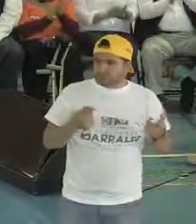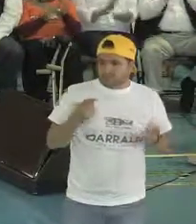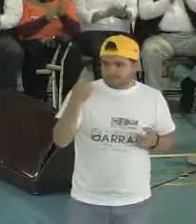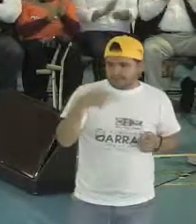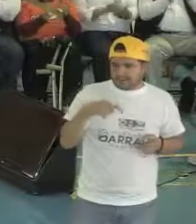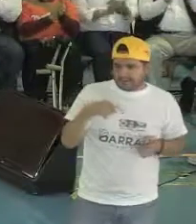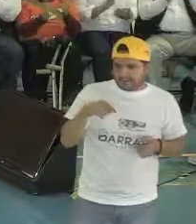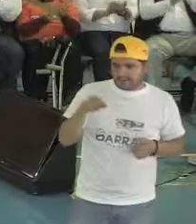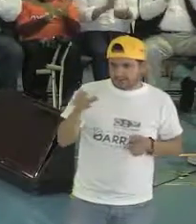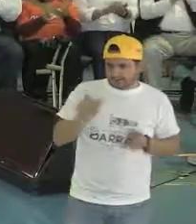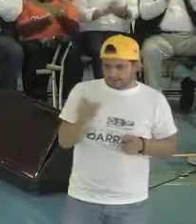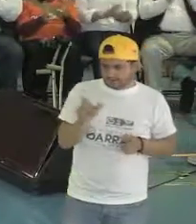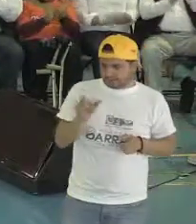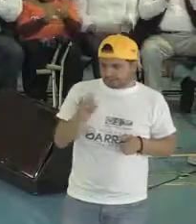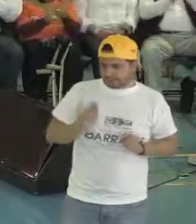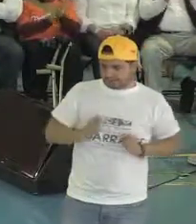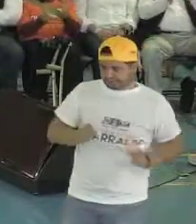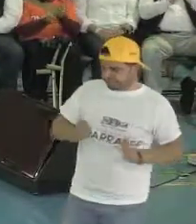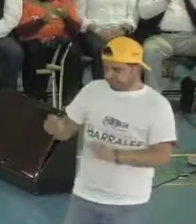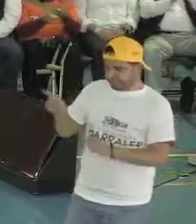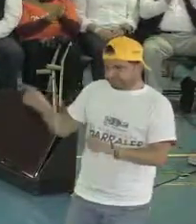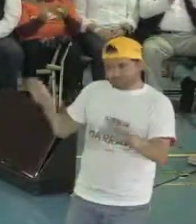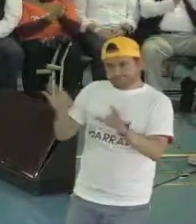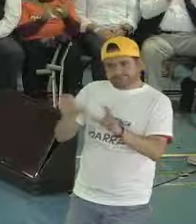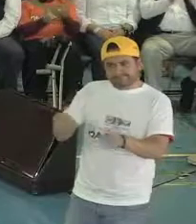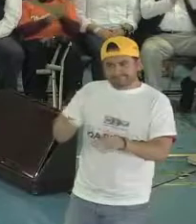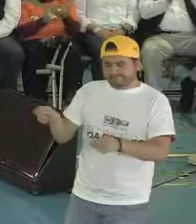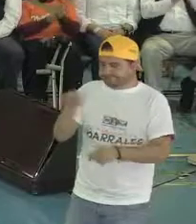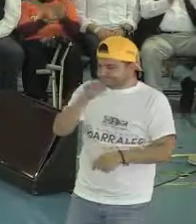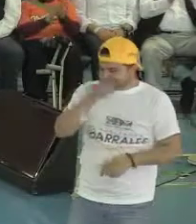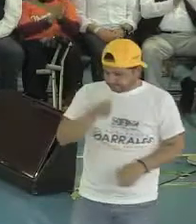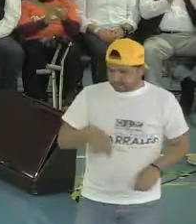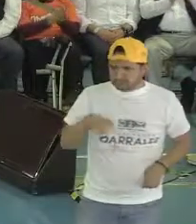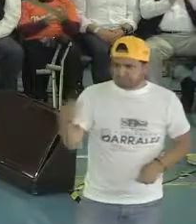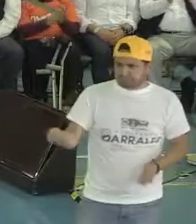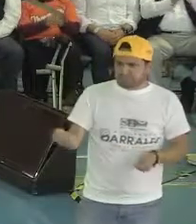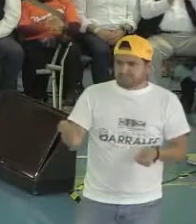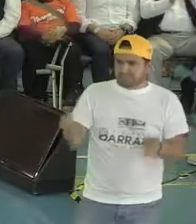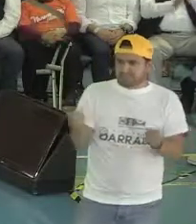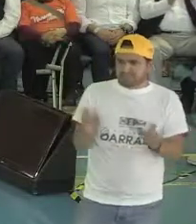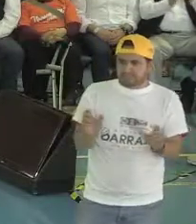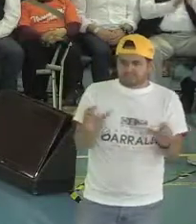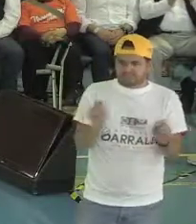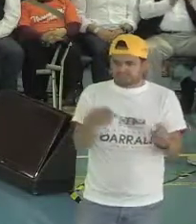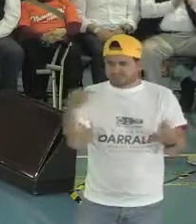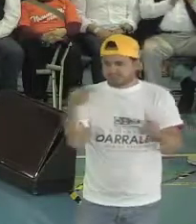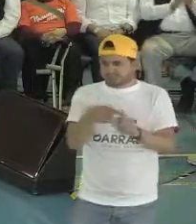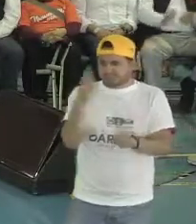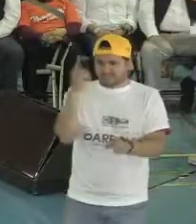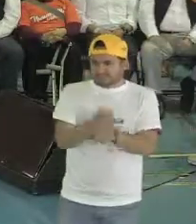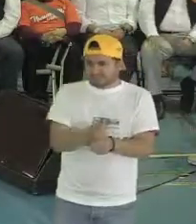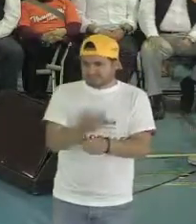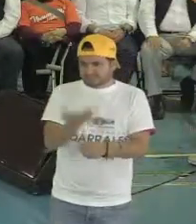esta ciudad. Así que les vamos a apoyar. Esta tarjeta la vamos a estar entregando. Le vamos a